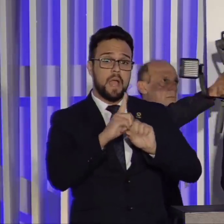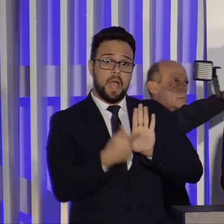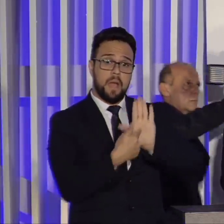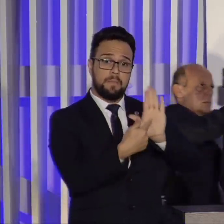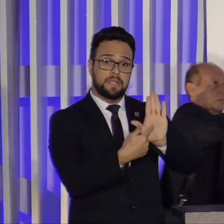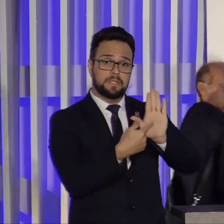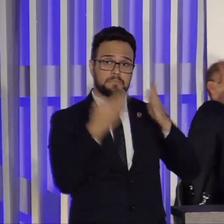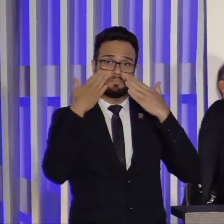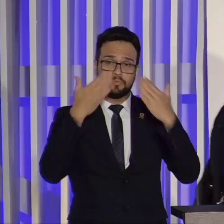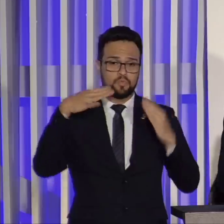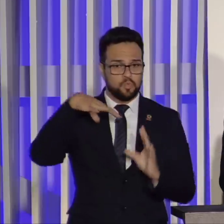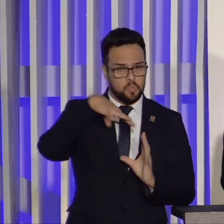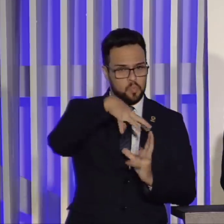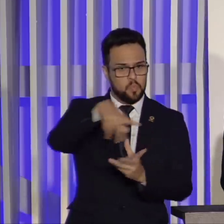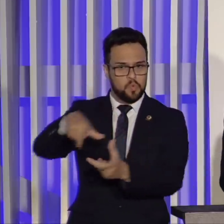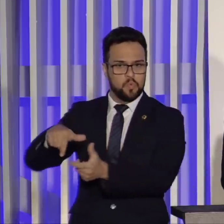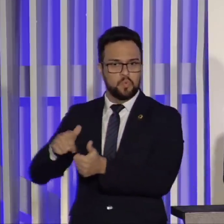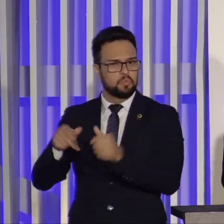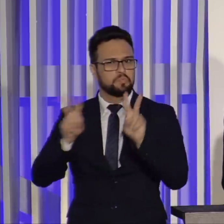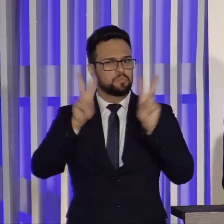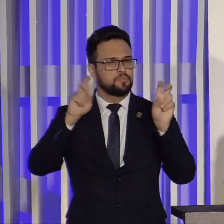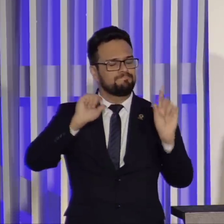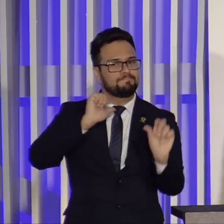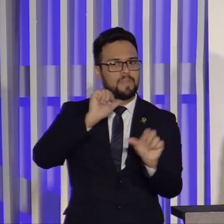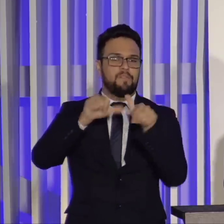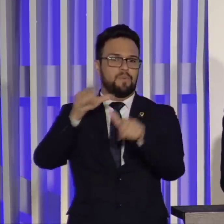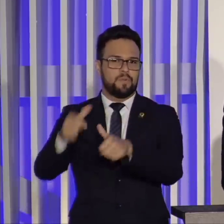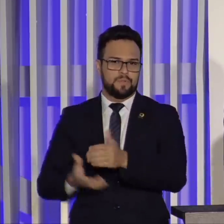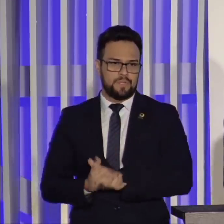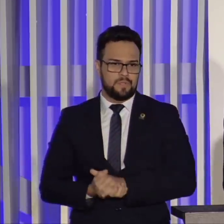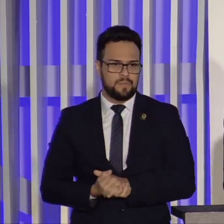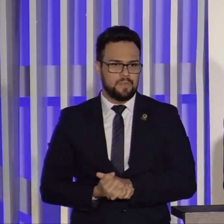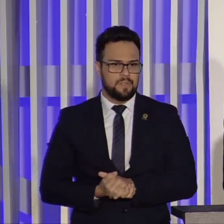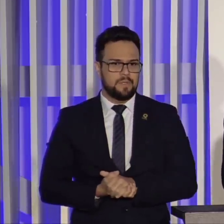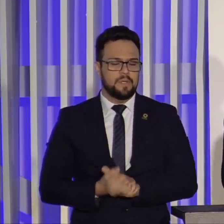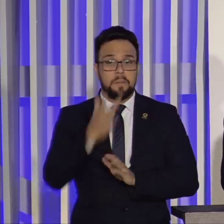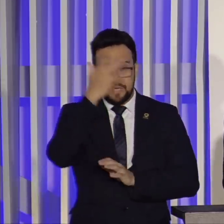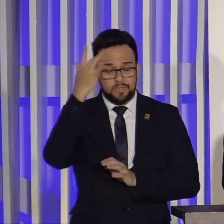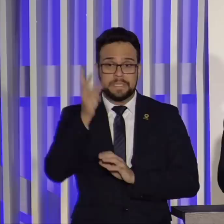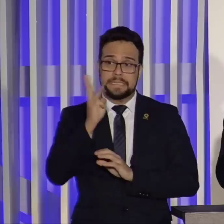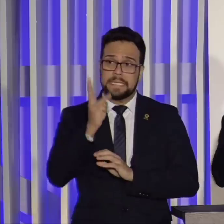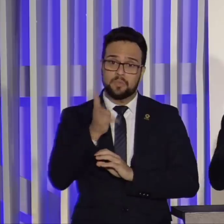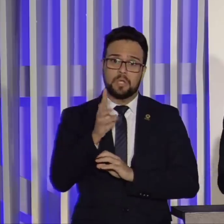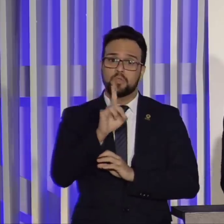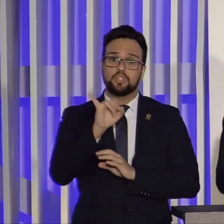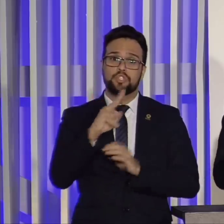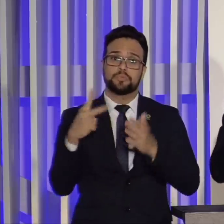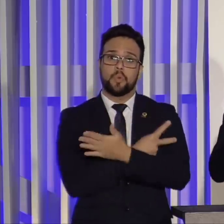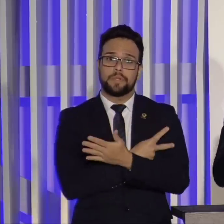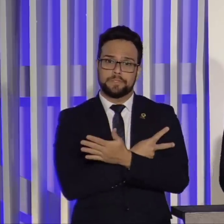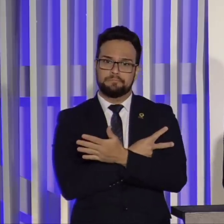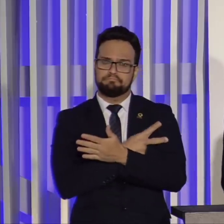algo revolucionário. uma pessoa que, no máximo, três, quatro dias depois de um acidente no qual ele tenha